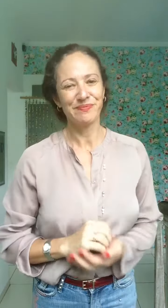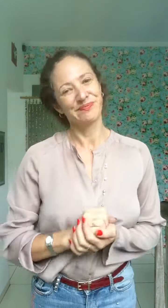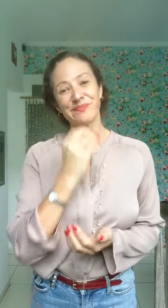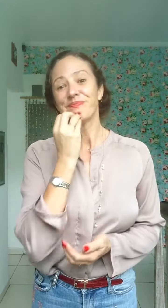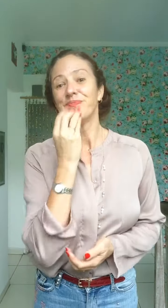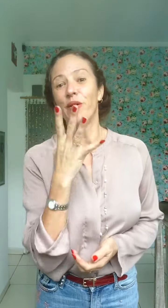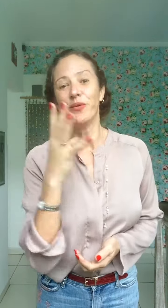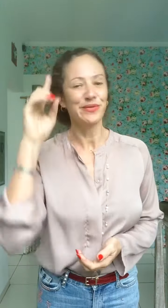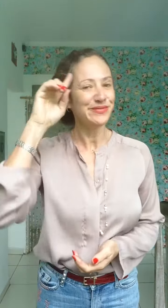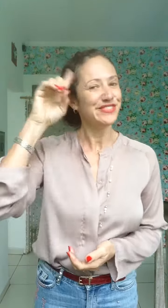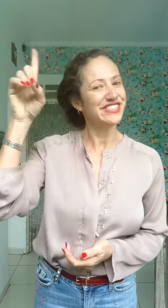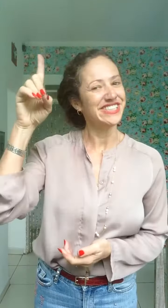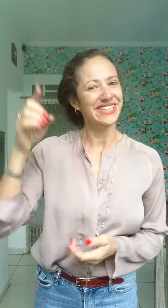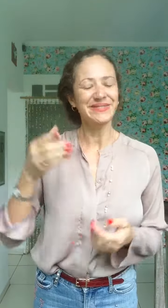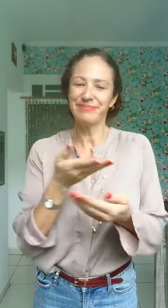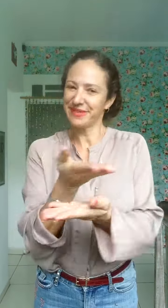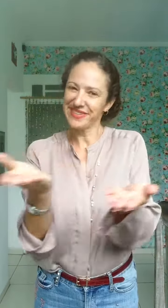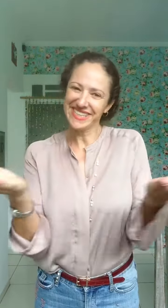Bom dia pra vocês.